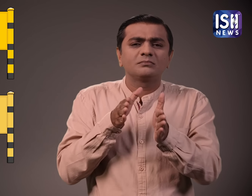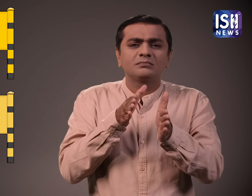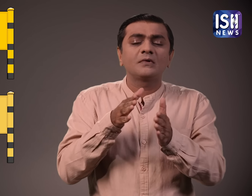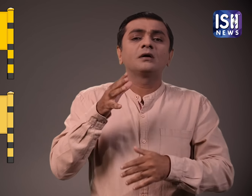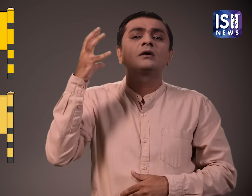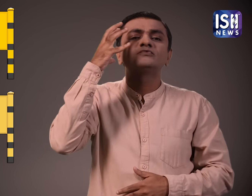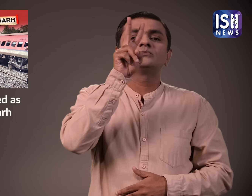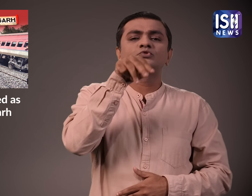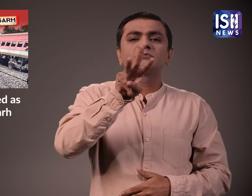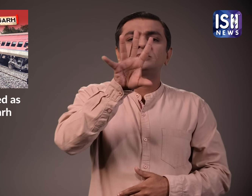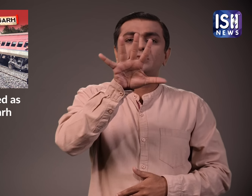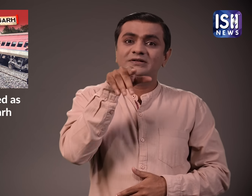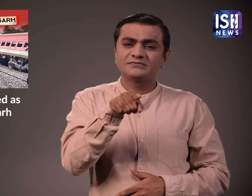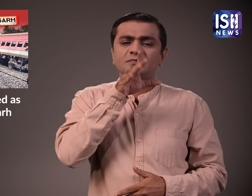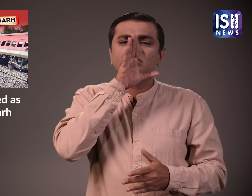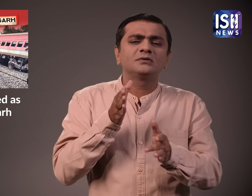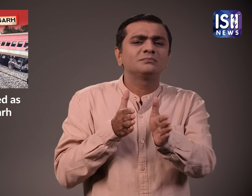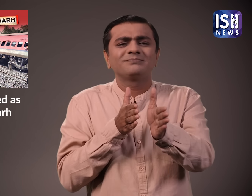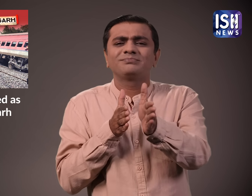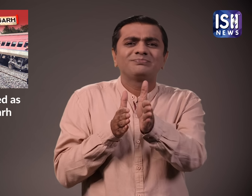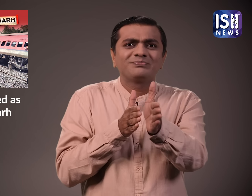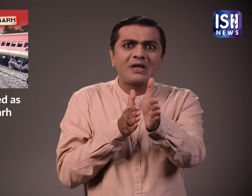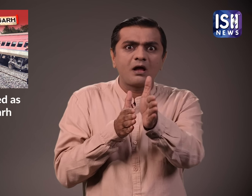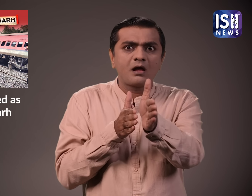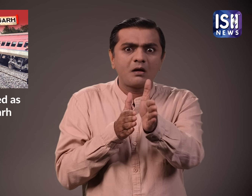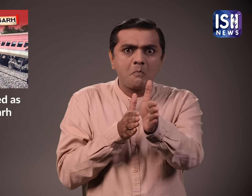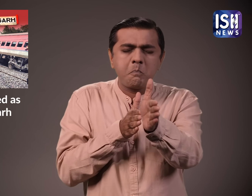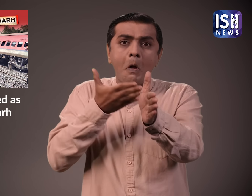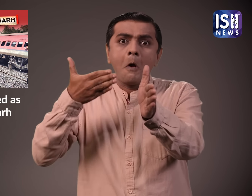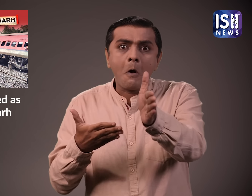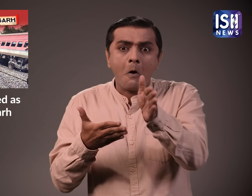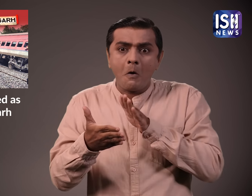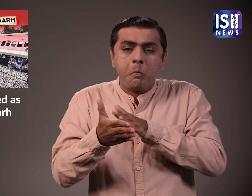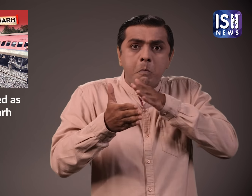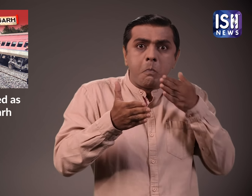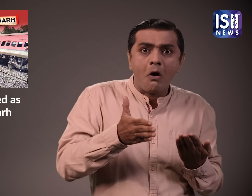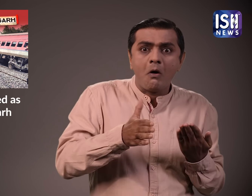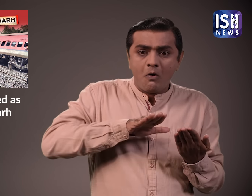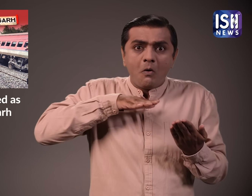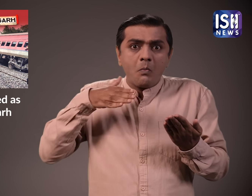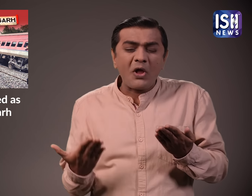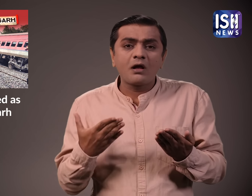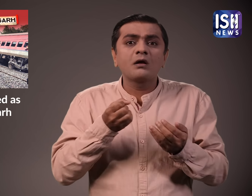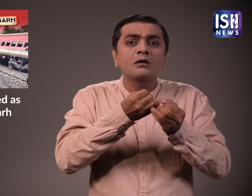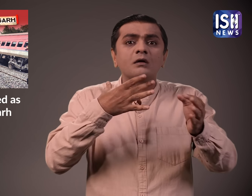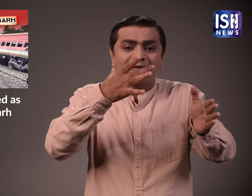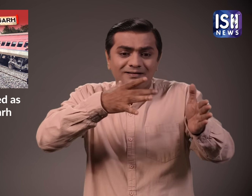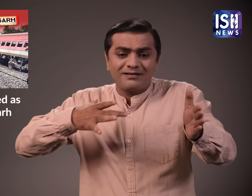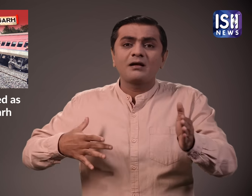पहर करीब दो बच कर 35 मिनिट पर ट्रेन पट्री से उतर गई खुल आठ डिब पे पट्री से उतरे